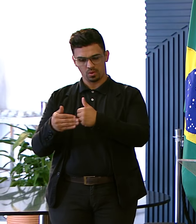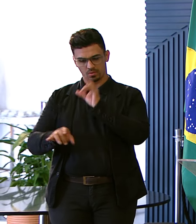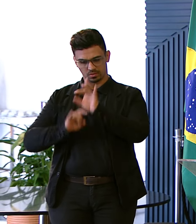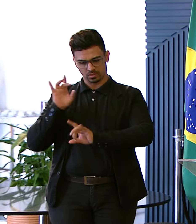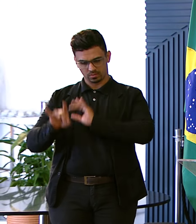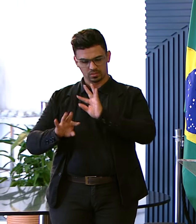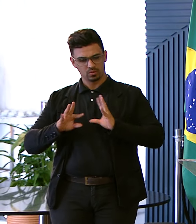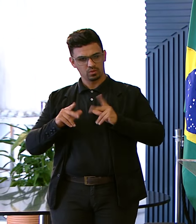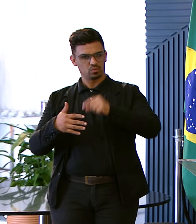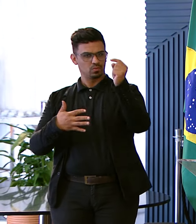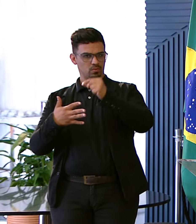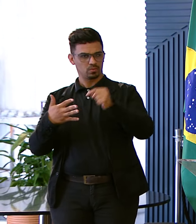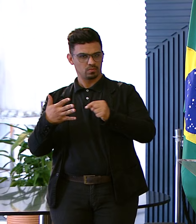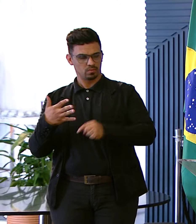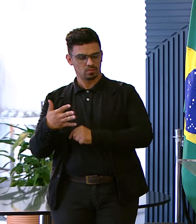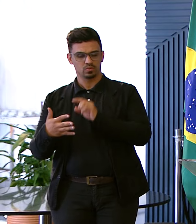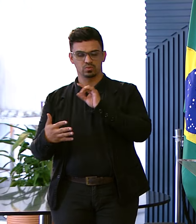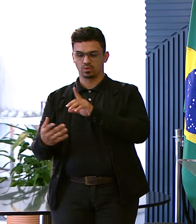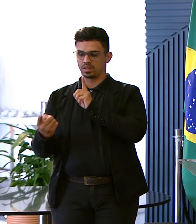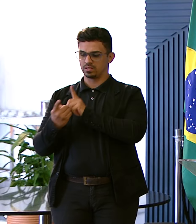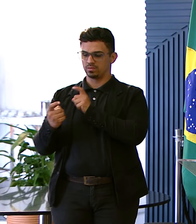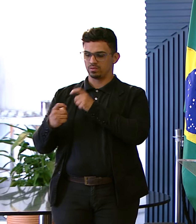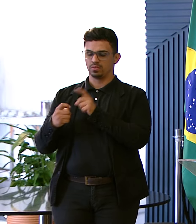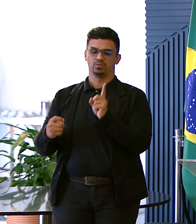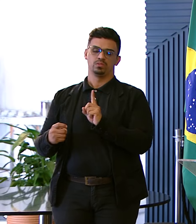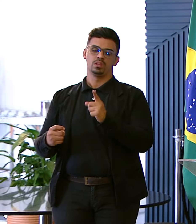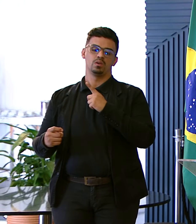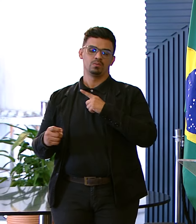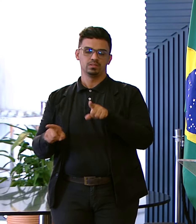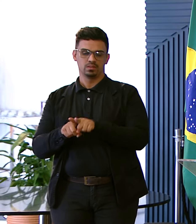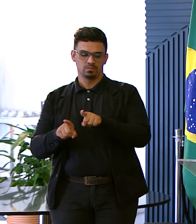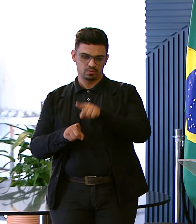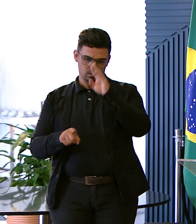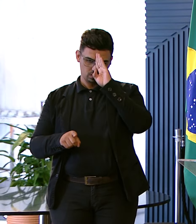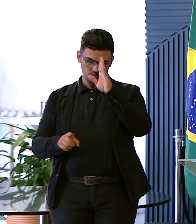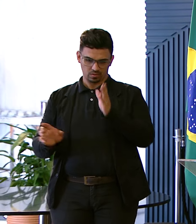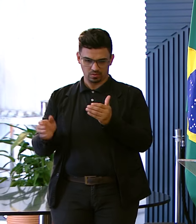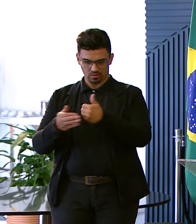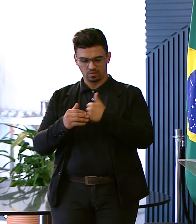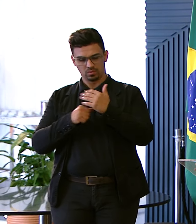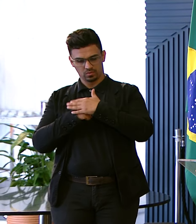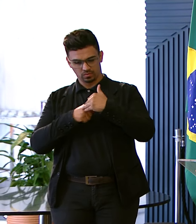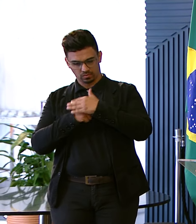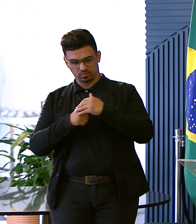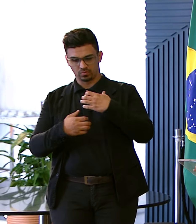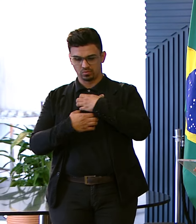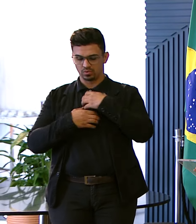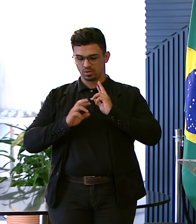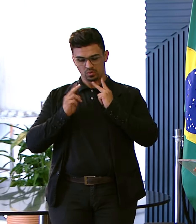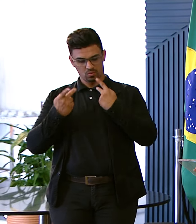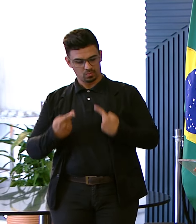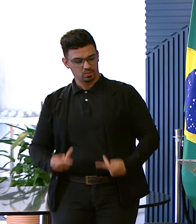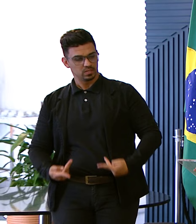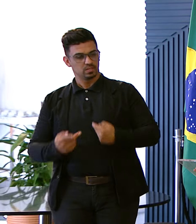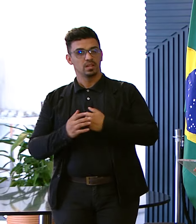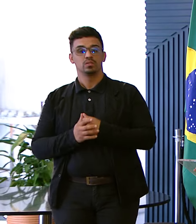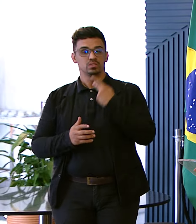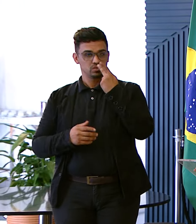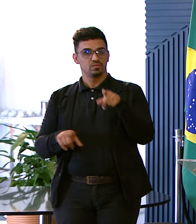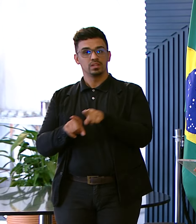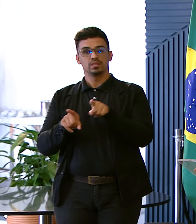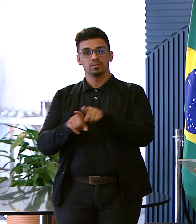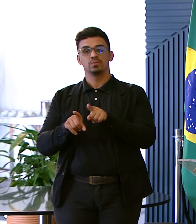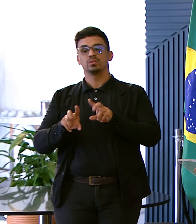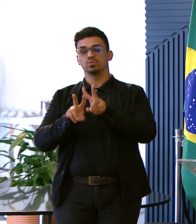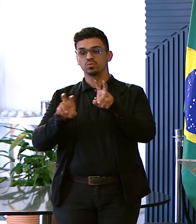aspectos Não só no aspecto De um atendimento médico Mas principalmente Num acolhimento Verdadeiramente humanizado A gente fala muito Sobre